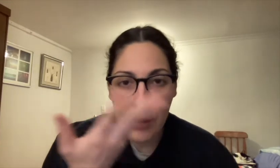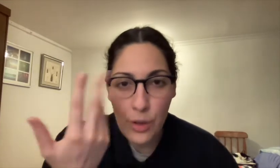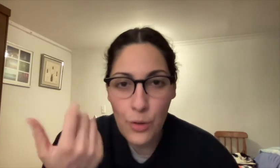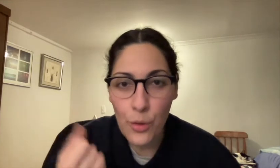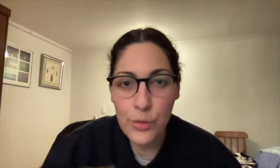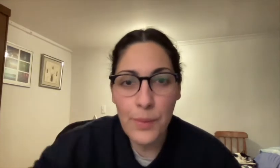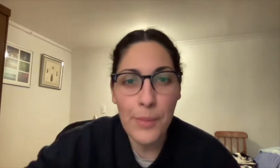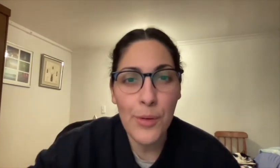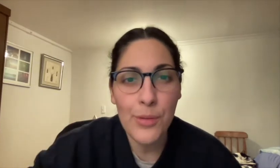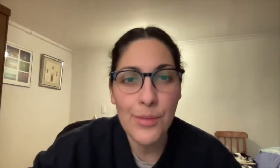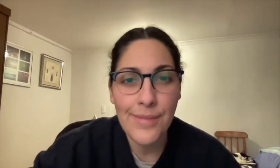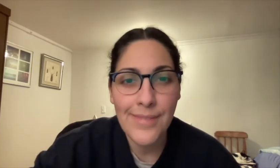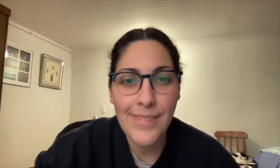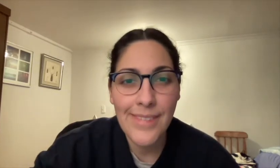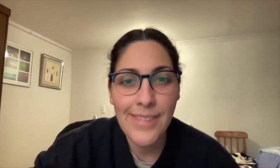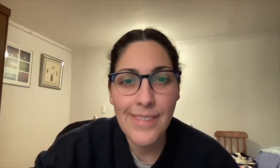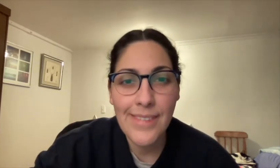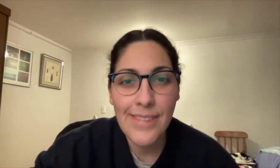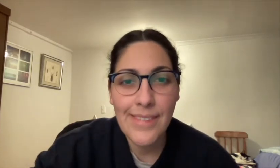después nos vemos.